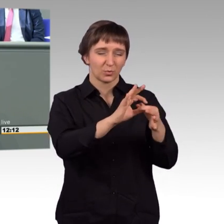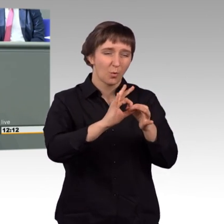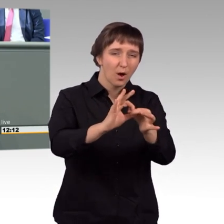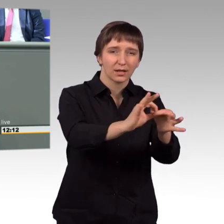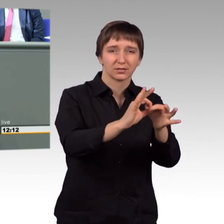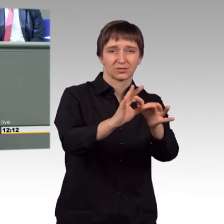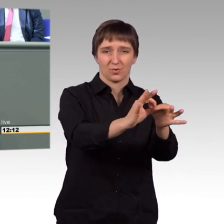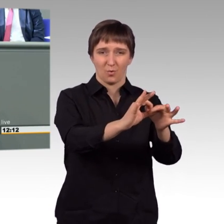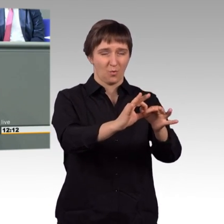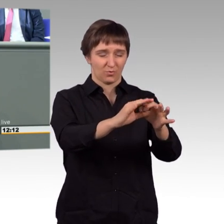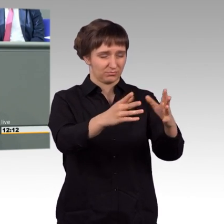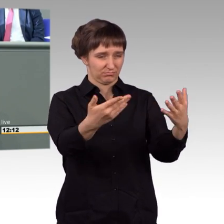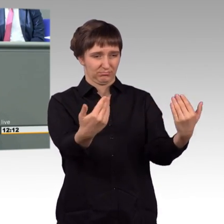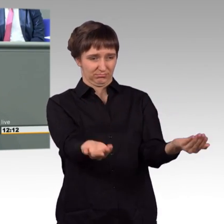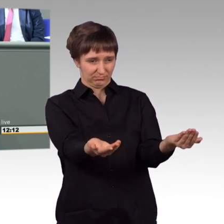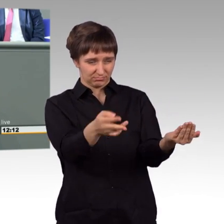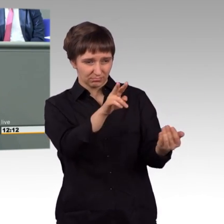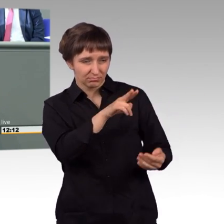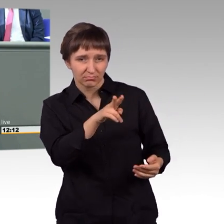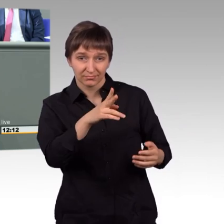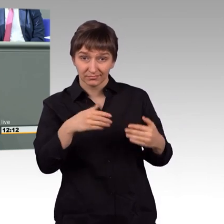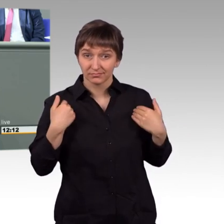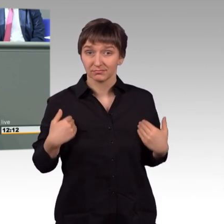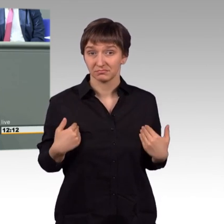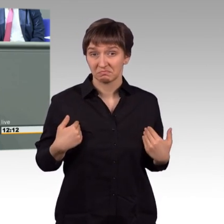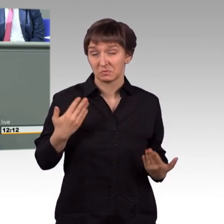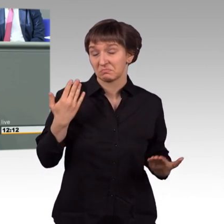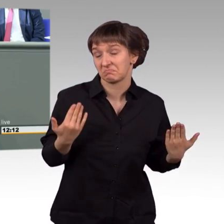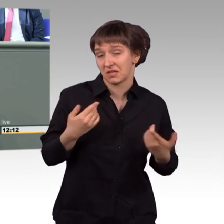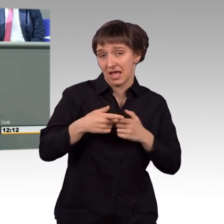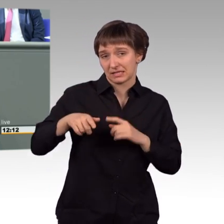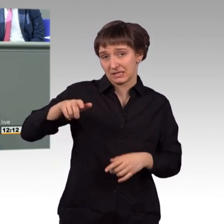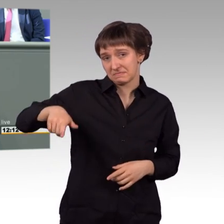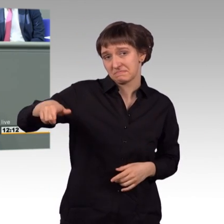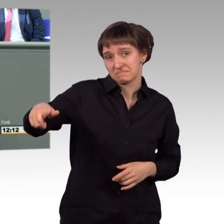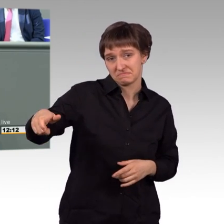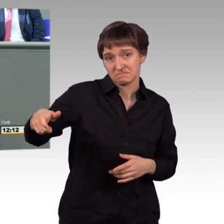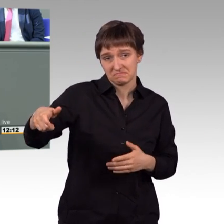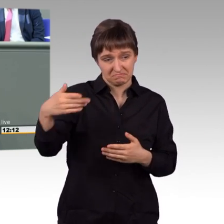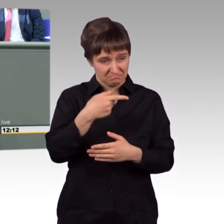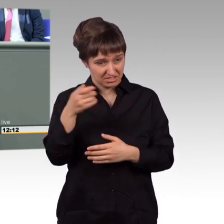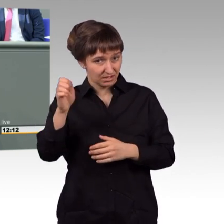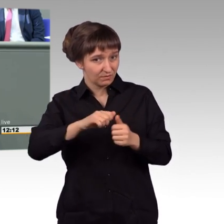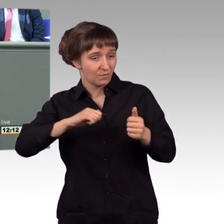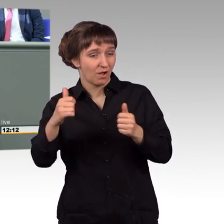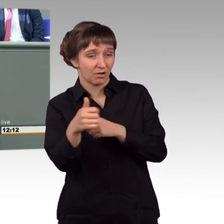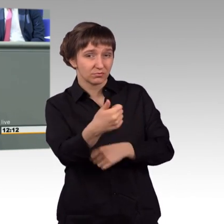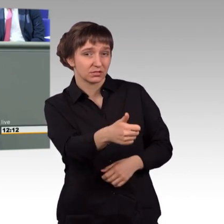die zumindest ich und ich frage, ob jemand anderes dieses in dieser Form vorausgesehen hätte, die man für gar nicht möglich